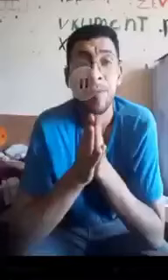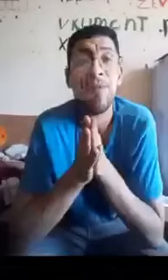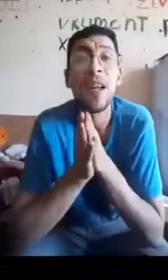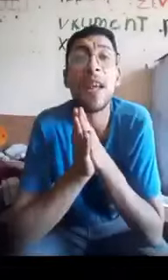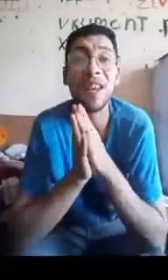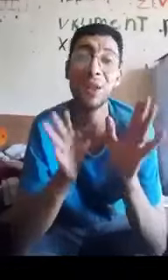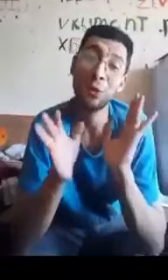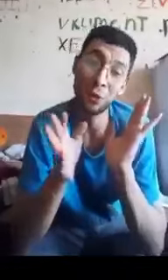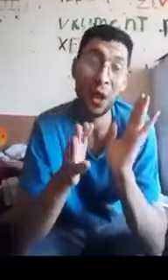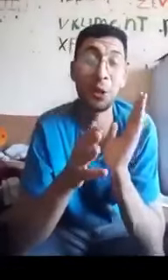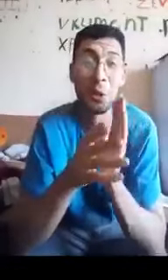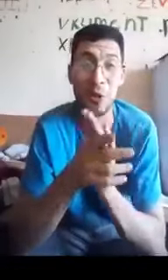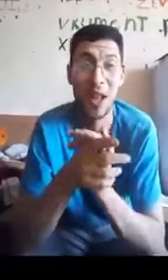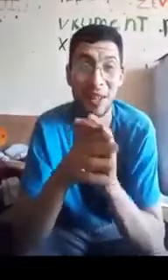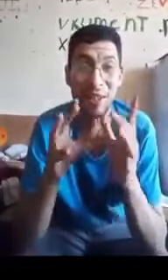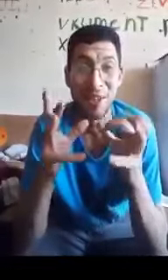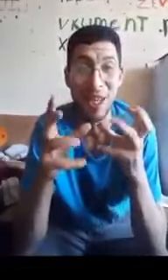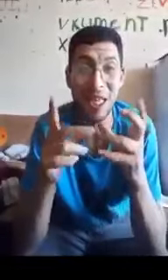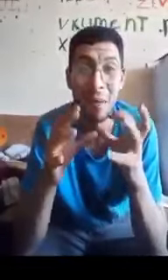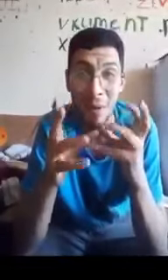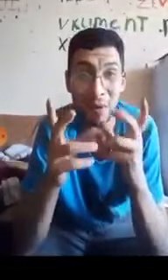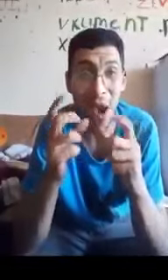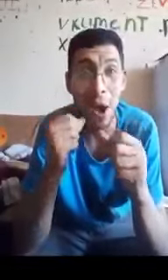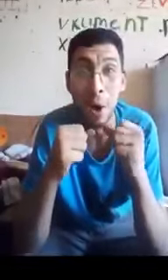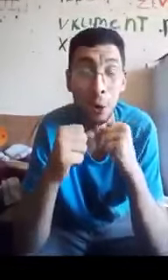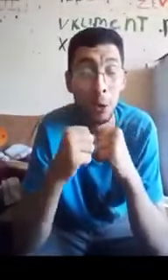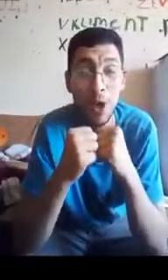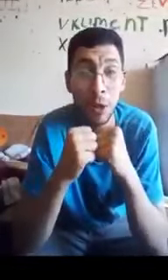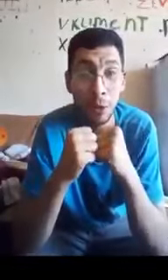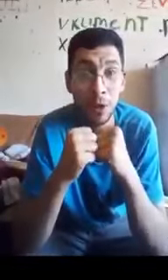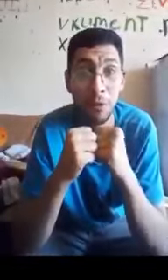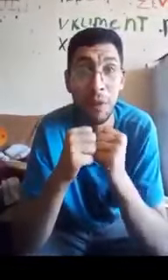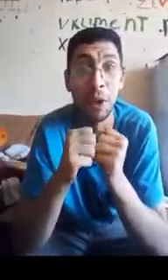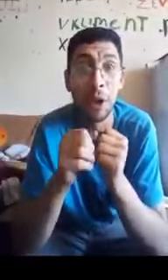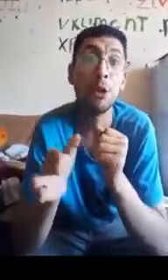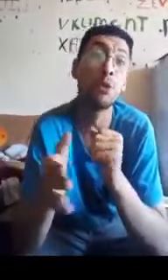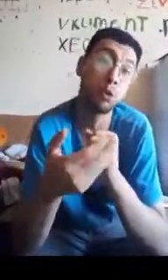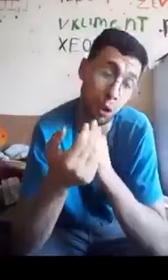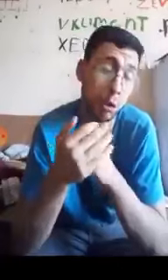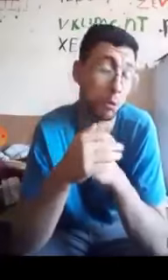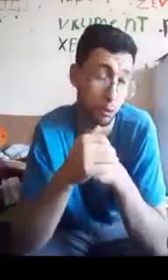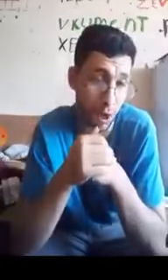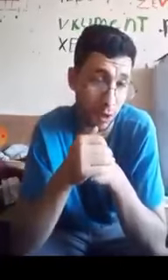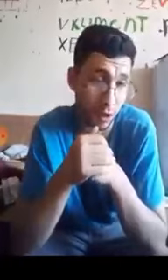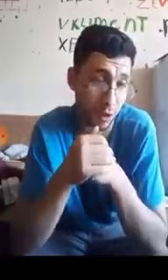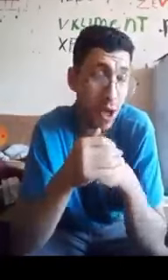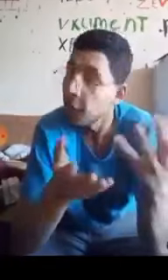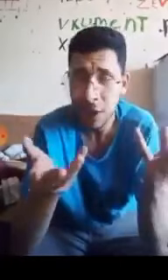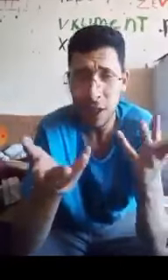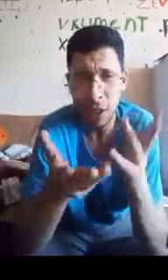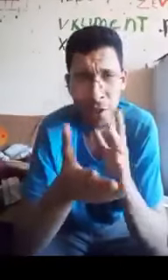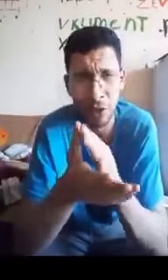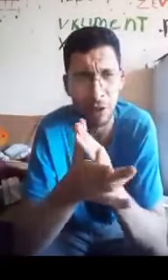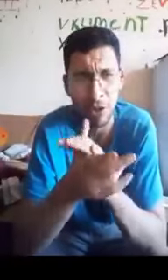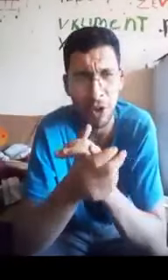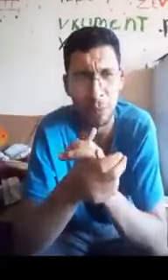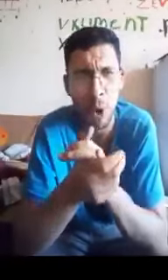Vətəni tural düzəldir, neçə min fəal düzəldir, vətəni tural düzəldir. Nə çətindir ki, bu